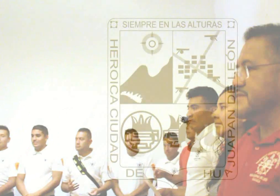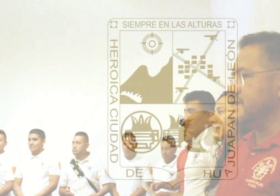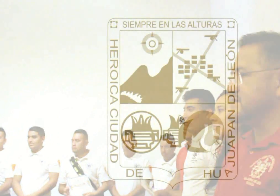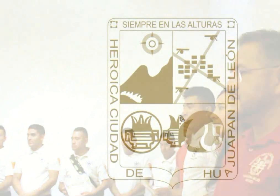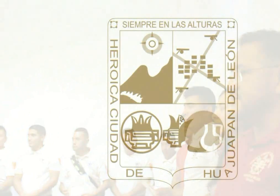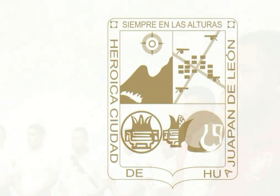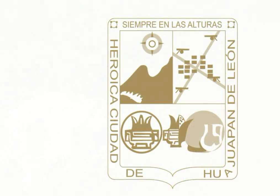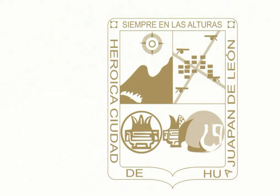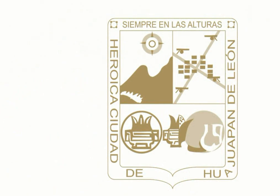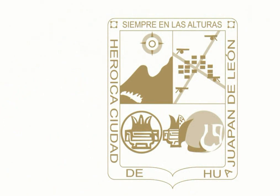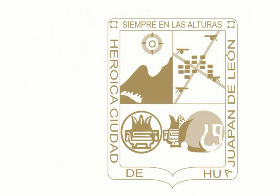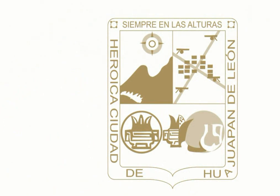Chicos, Carolina.